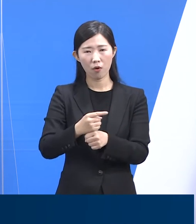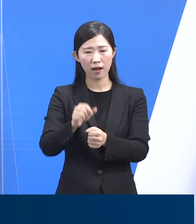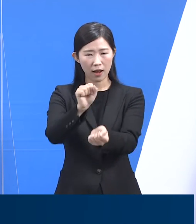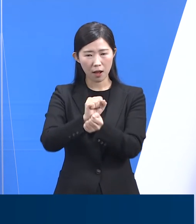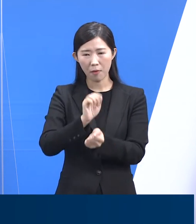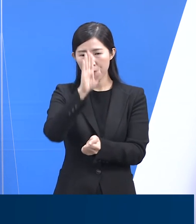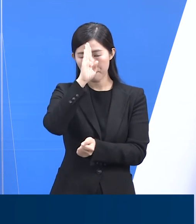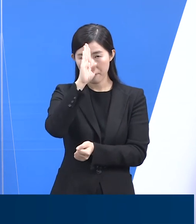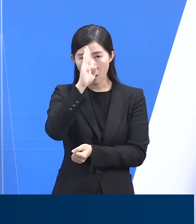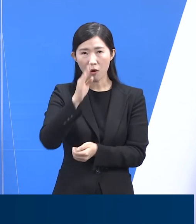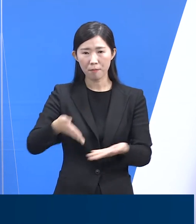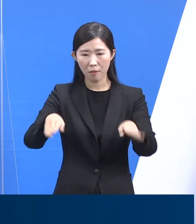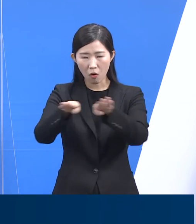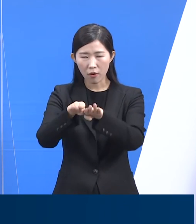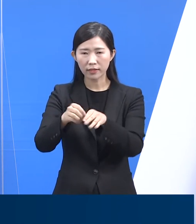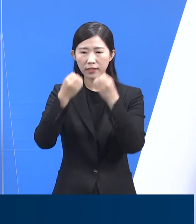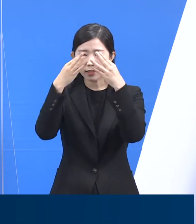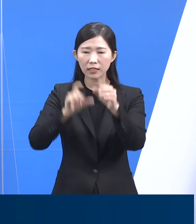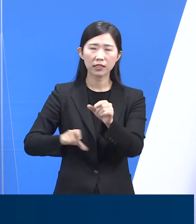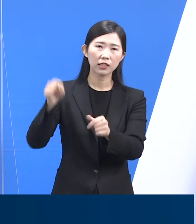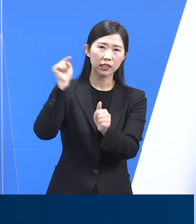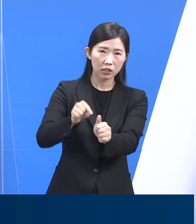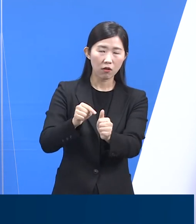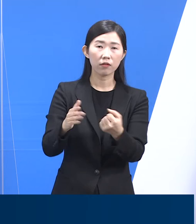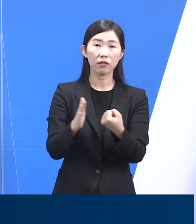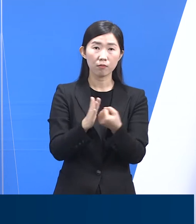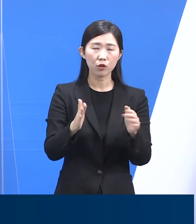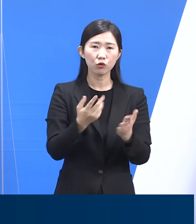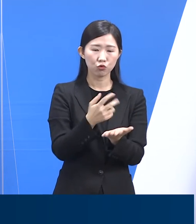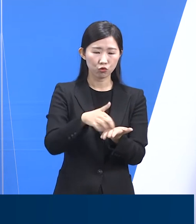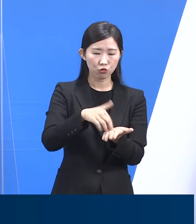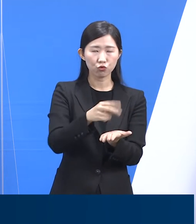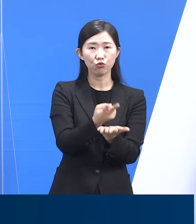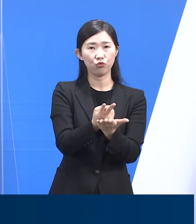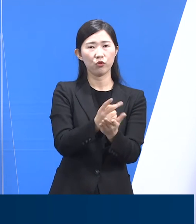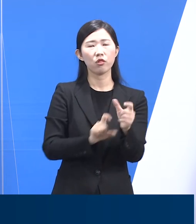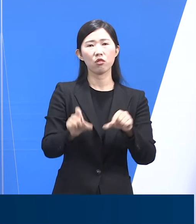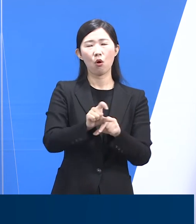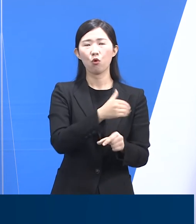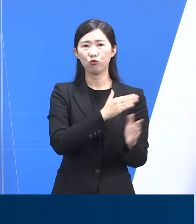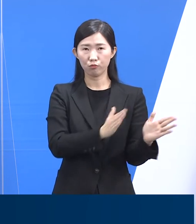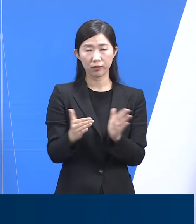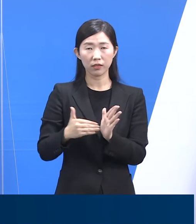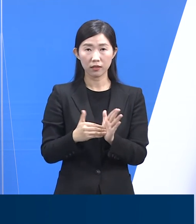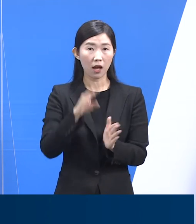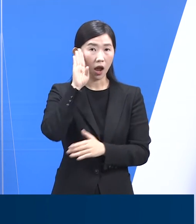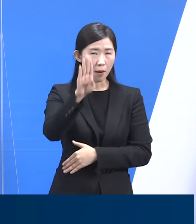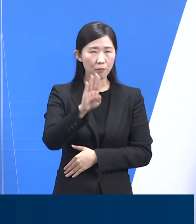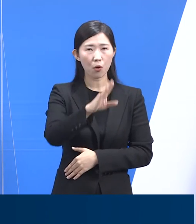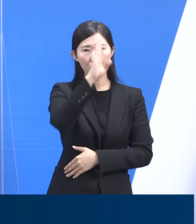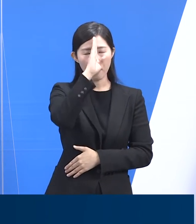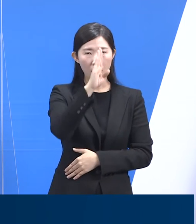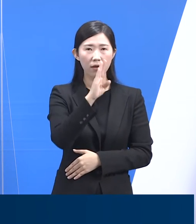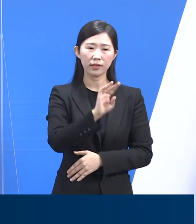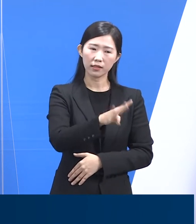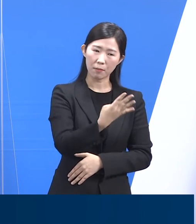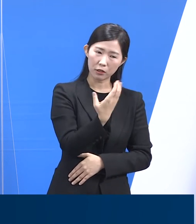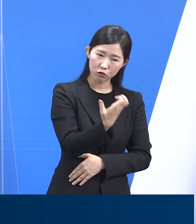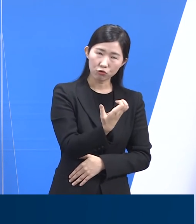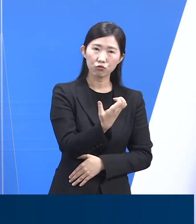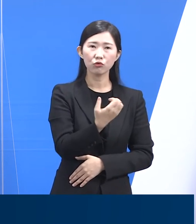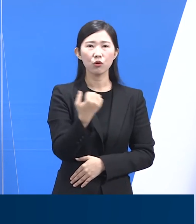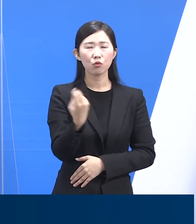,884병상을 확보하였으며 앞으로 중등증 466병상, 준중증 69병상,